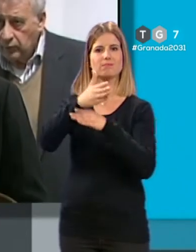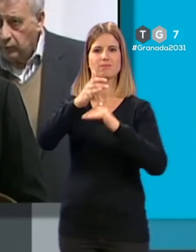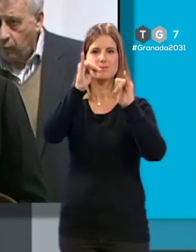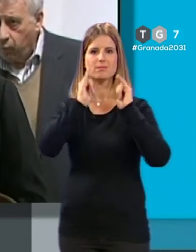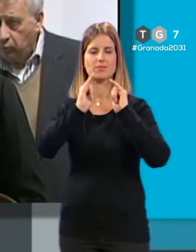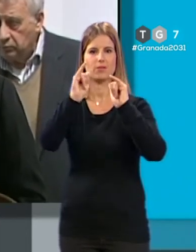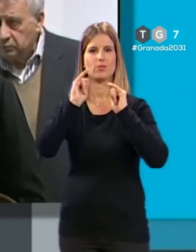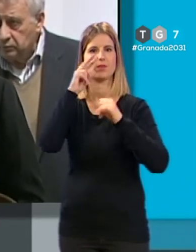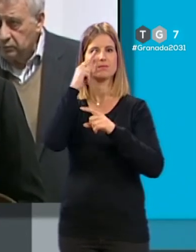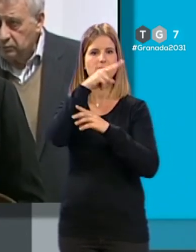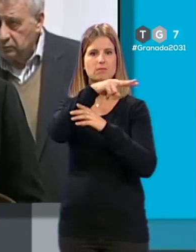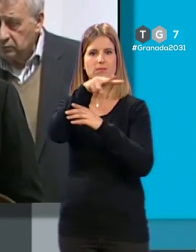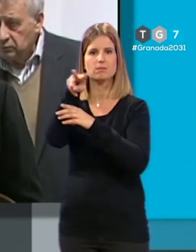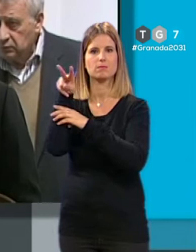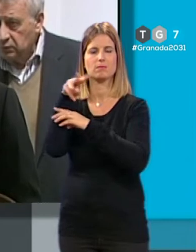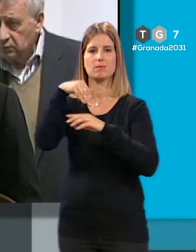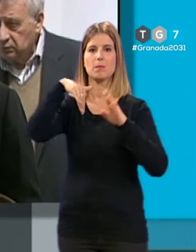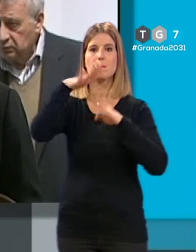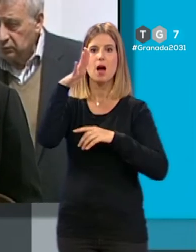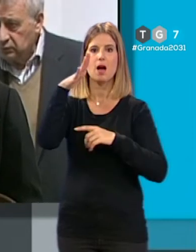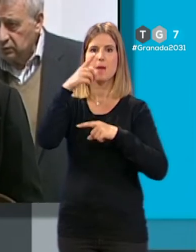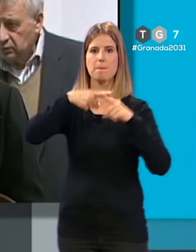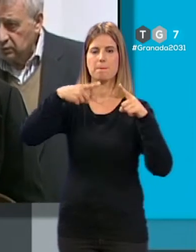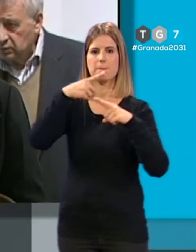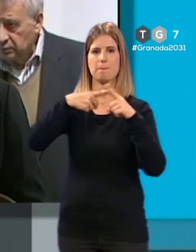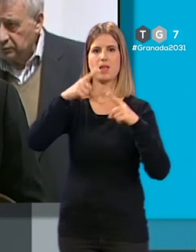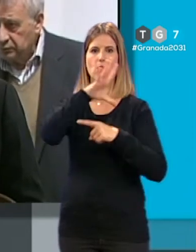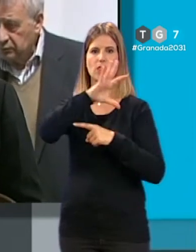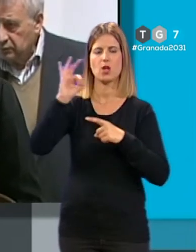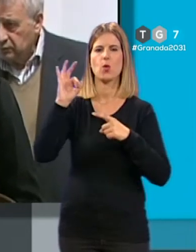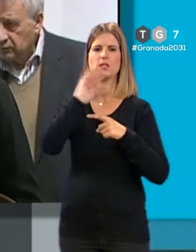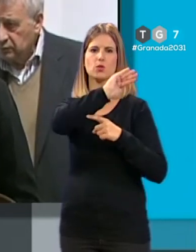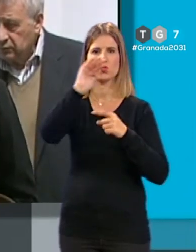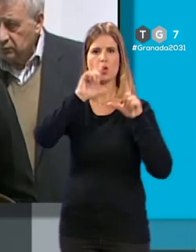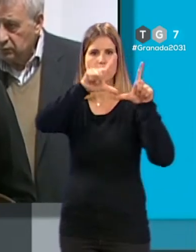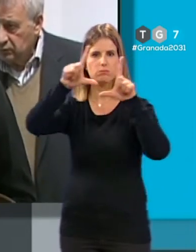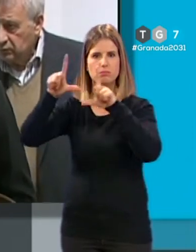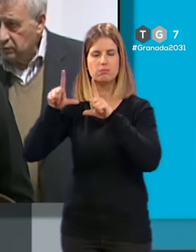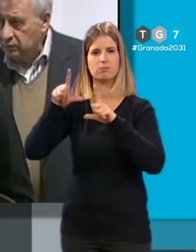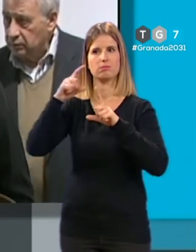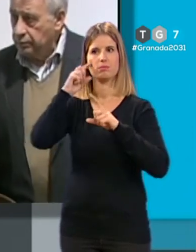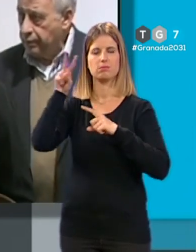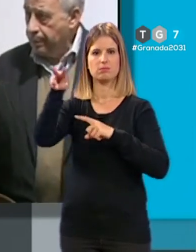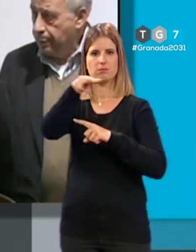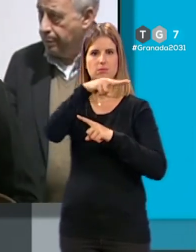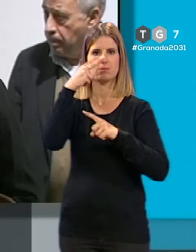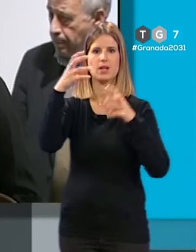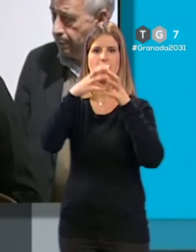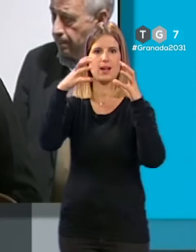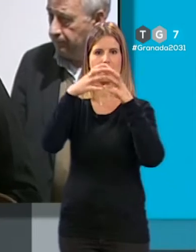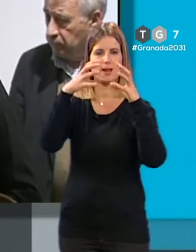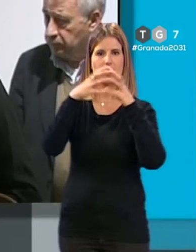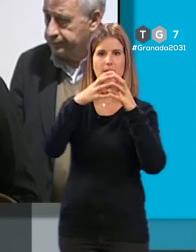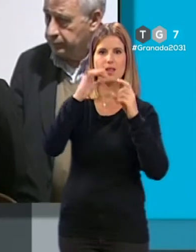de más de medio centenar de su obra. Un recorrido hacia la Granada hacia Granada